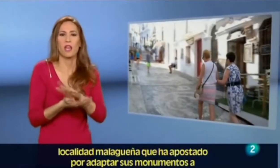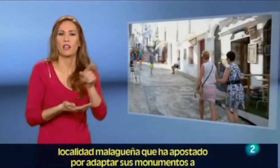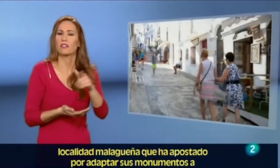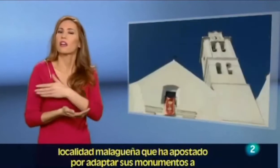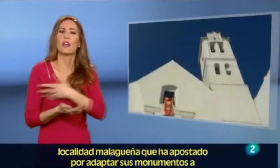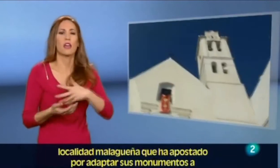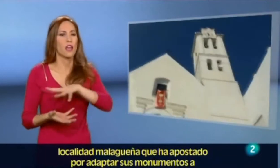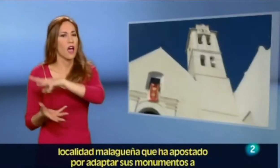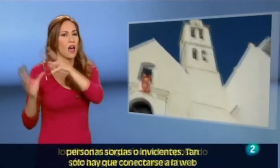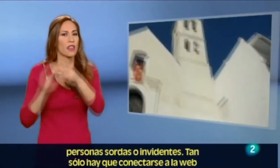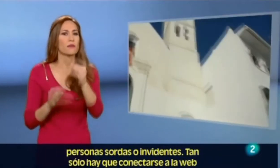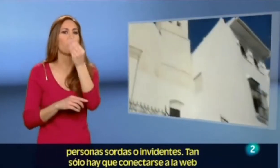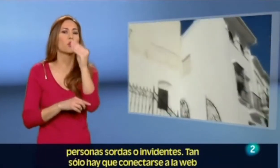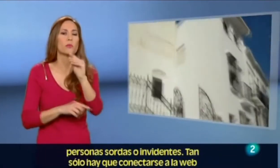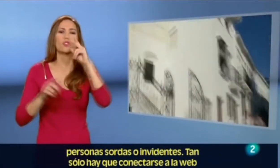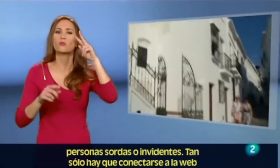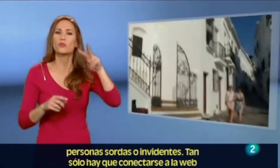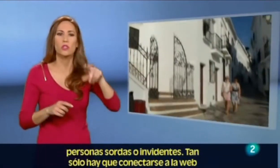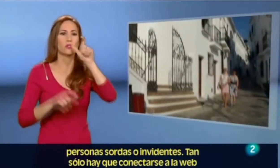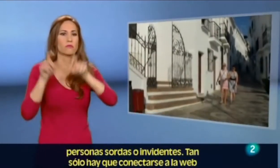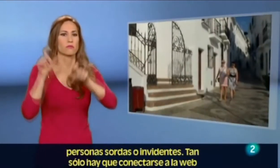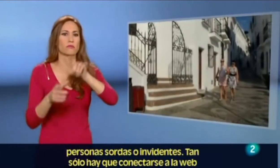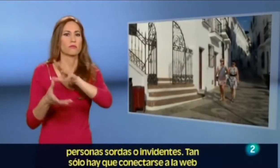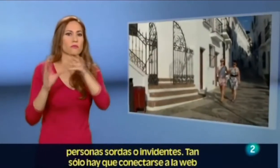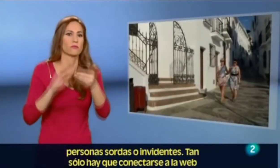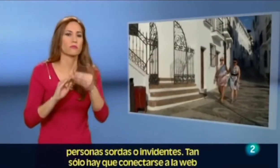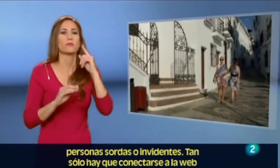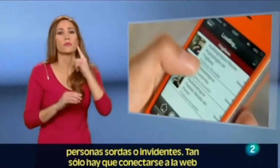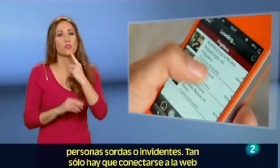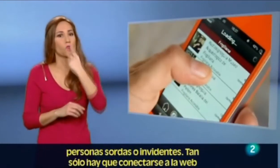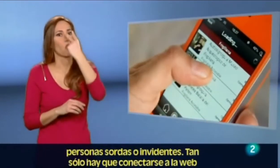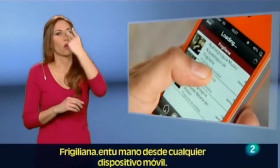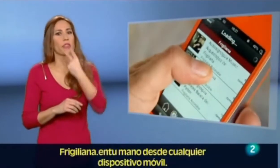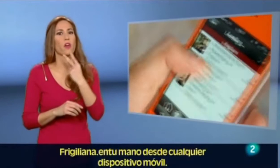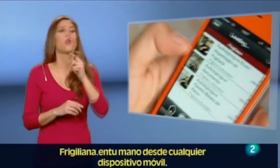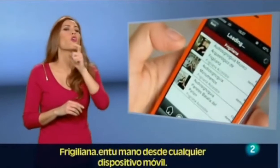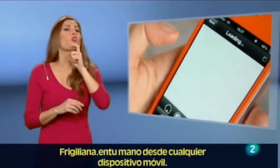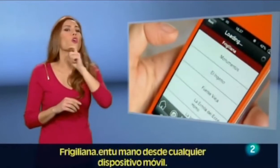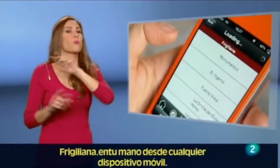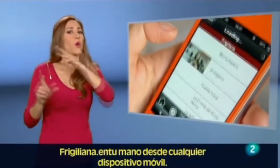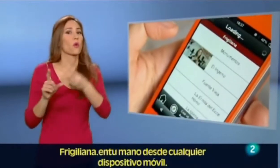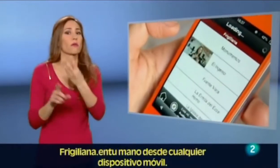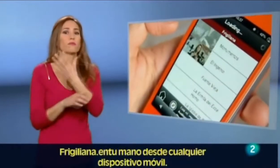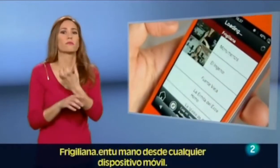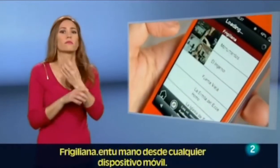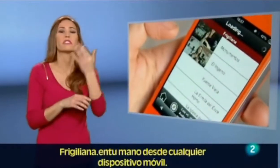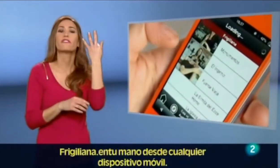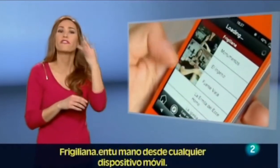adaptar sus monumentos a personas sordas o invidentes. Tan solo hay que conectarse a la web Frigiliana en tu mano desde cualquier dispositivo